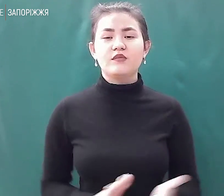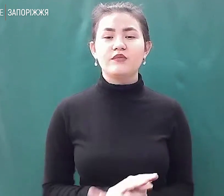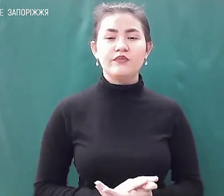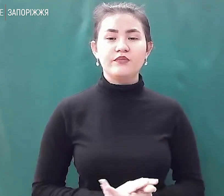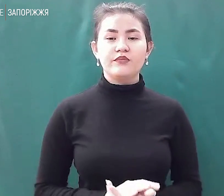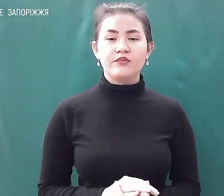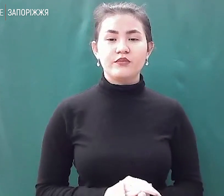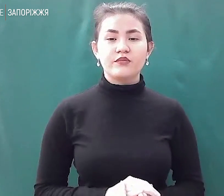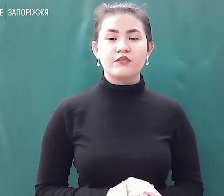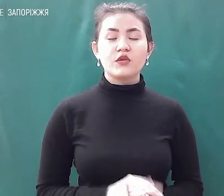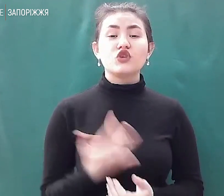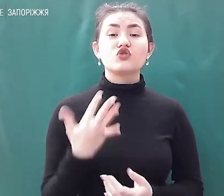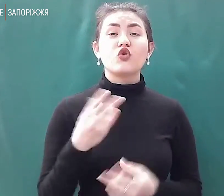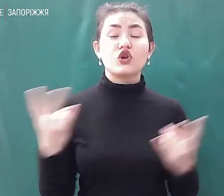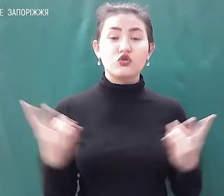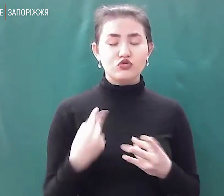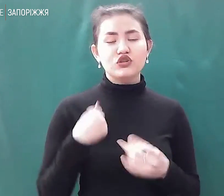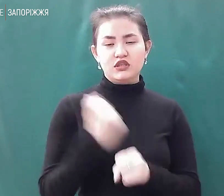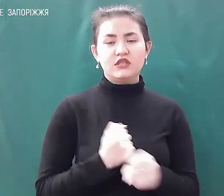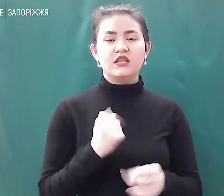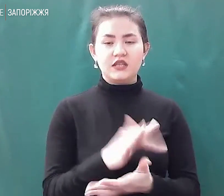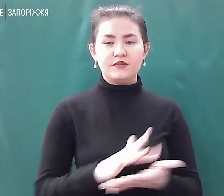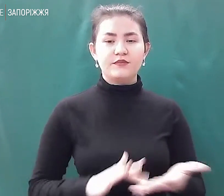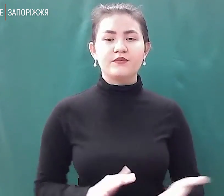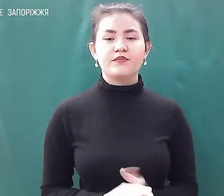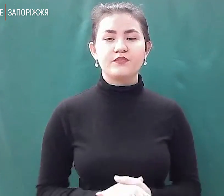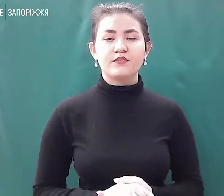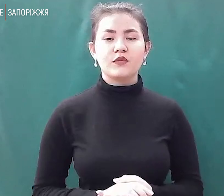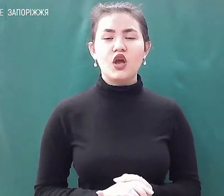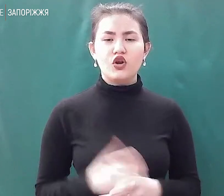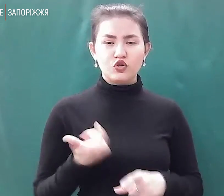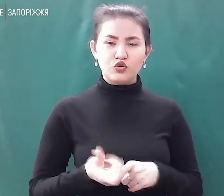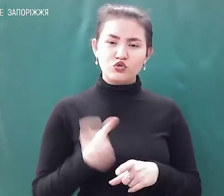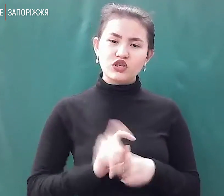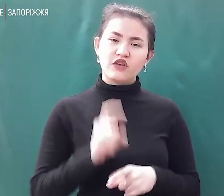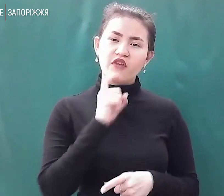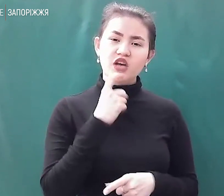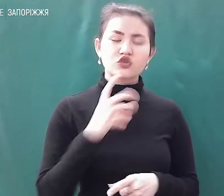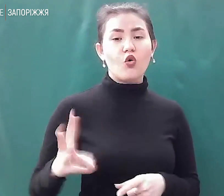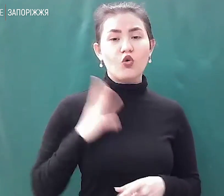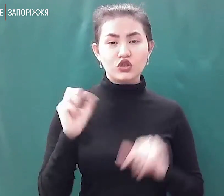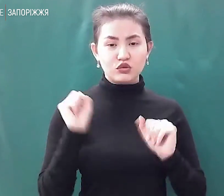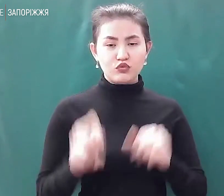Скільки потрібно, стільки і робимо. Чим може, має, чи хоче, може, долучитися і пробувати робити?